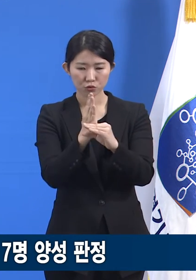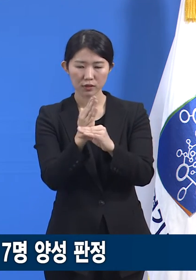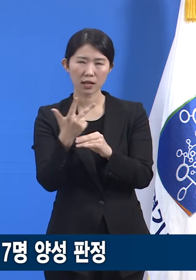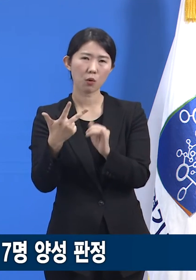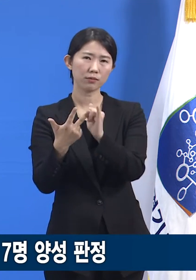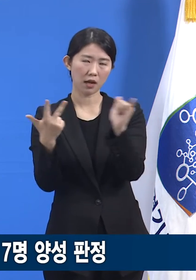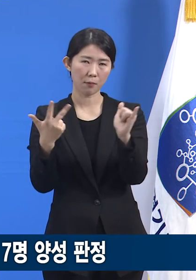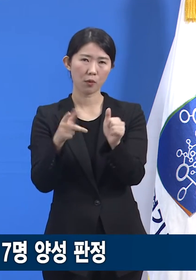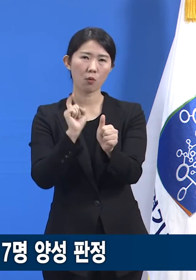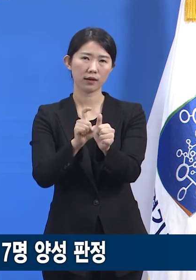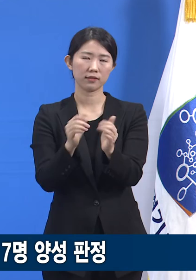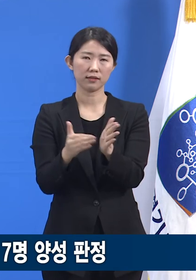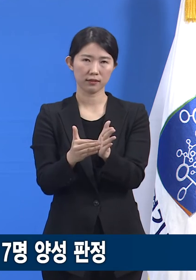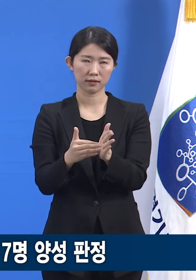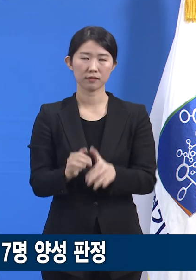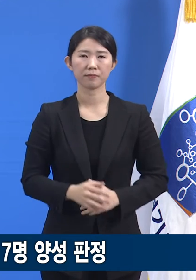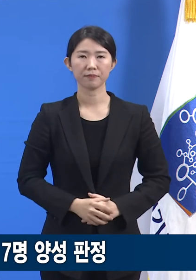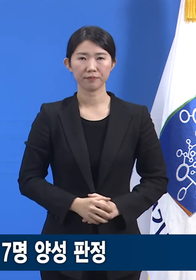받았습니다.